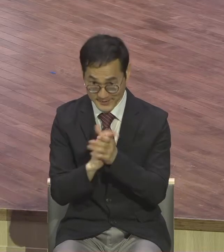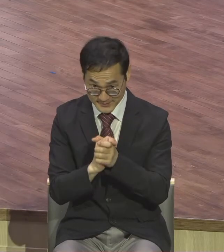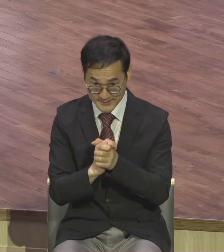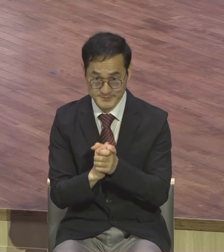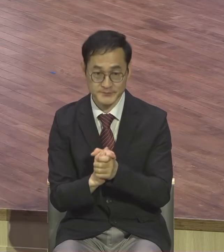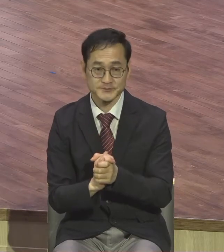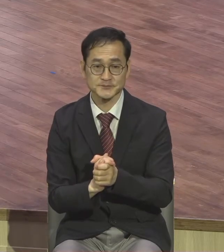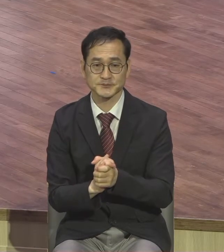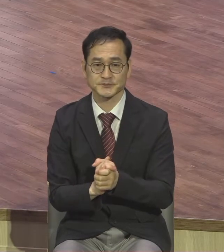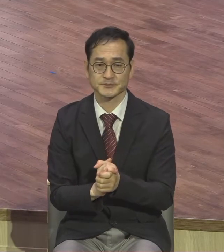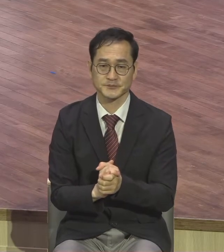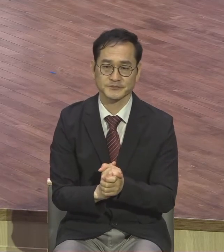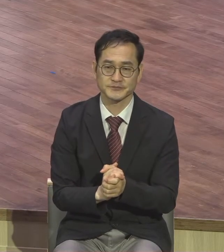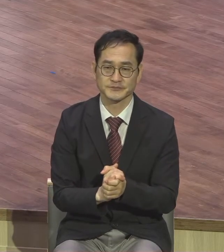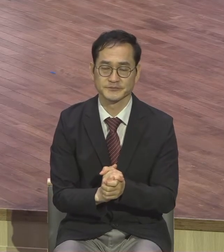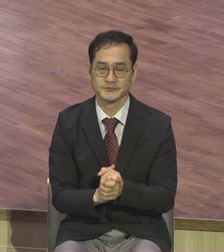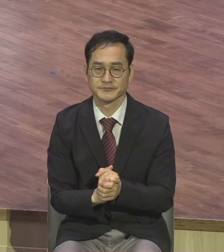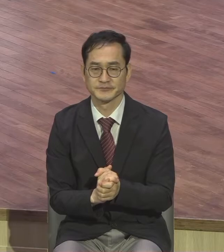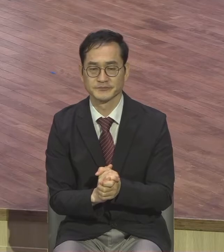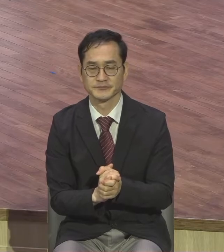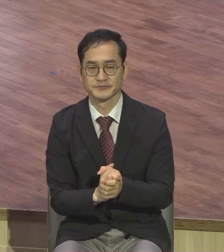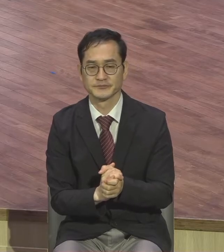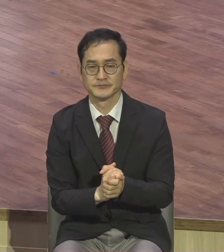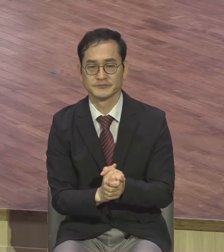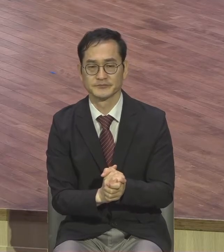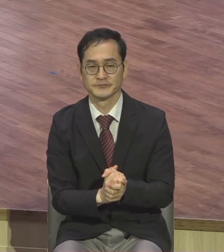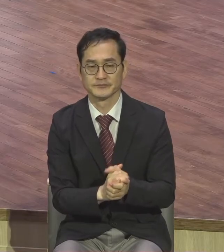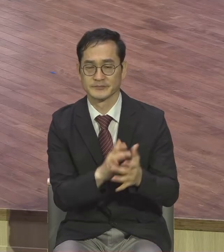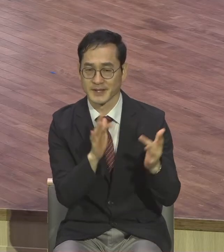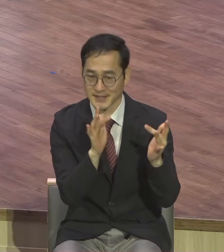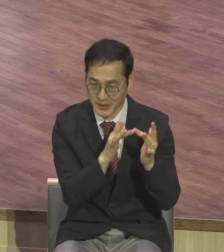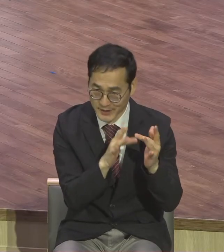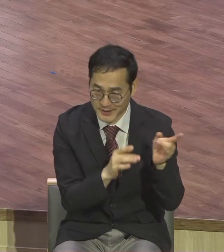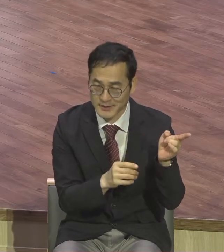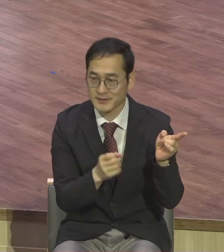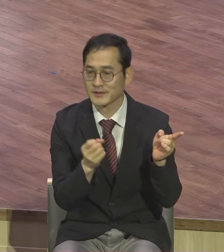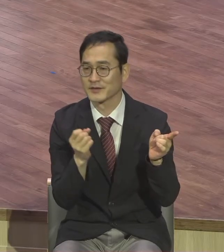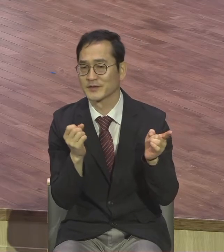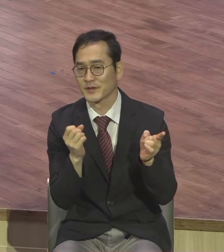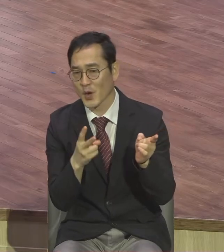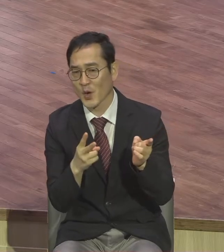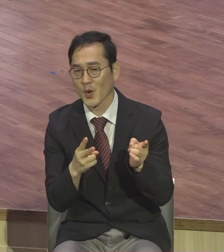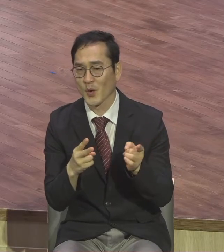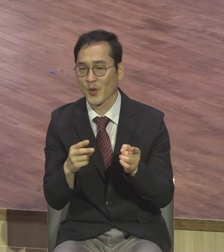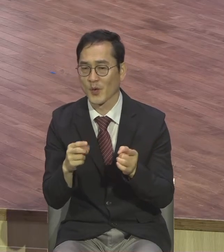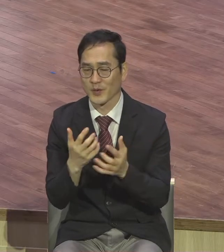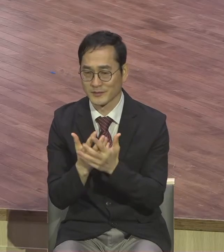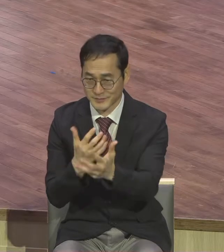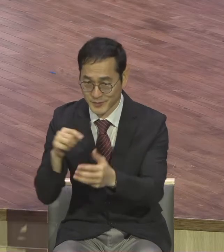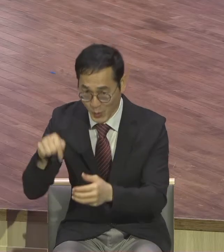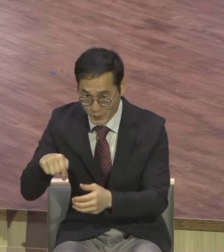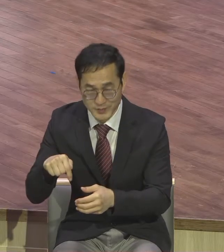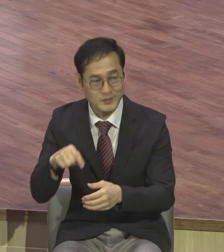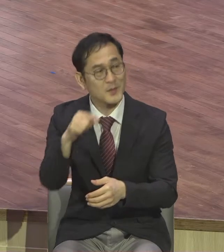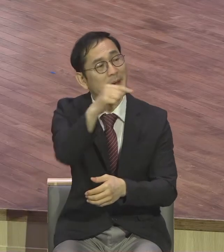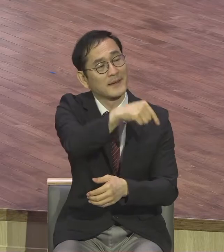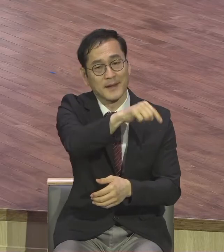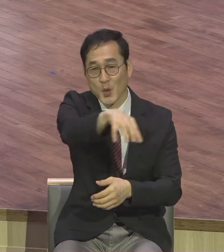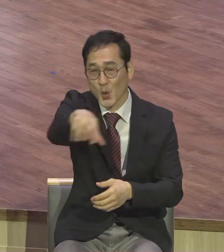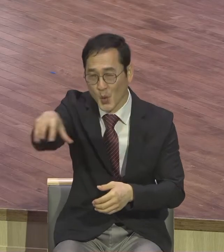우리 온라인 예비 드리는 성도들, 우리 원리스 홀, 비전홀, 우리 해외 성도들 같이 서로 당해서